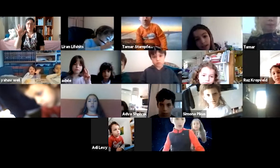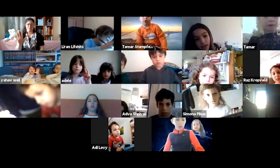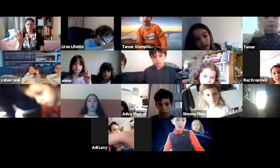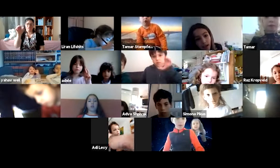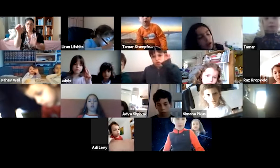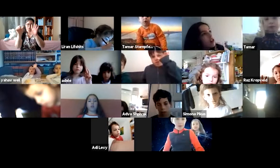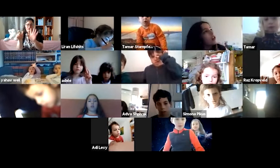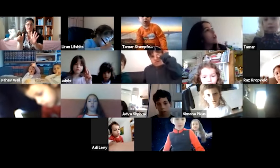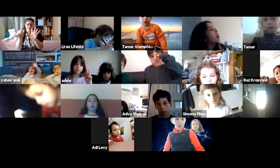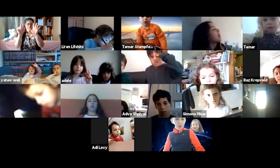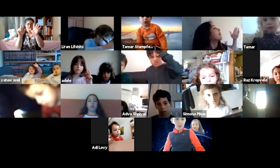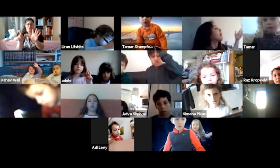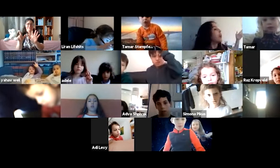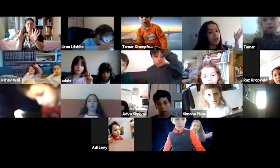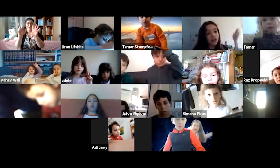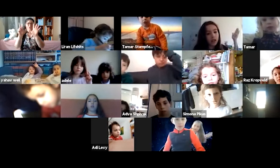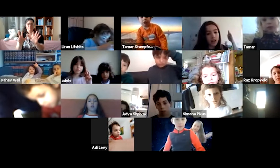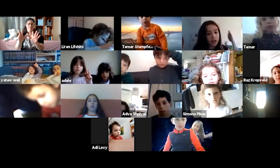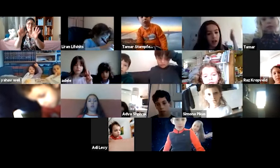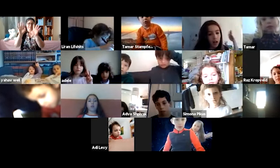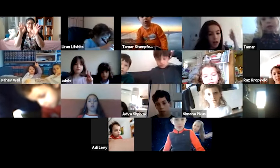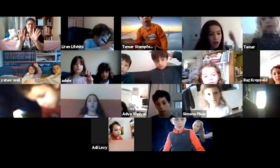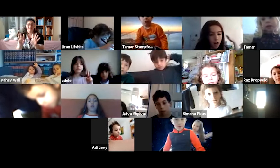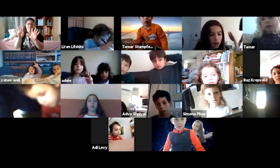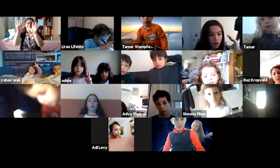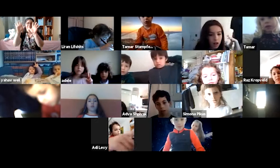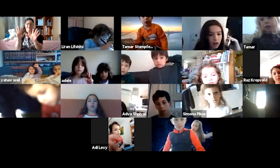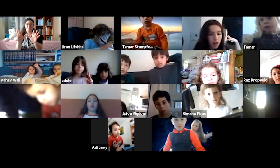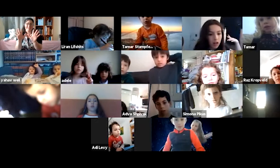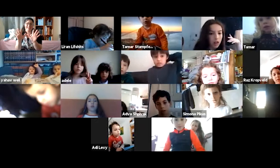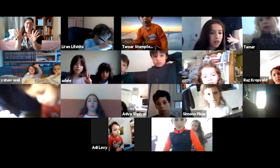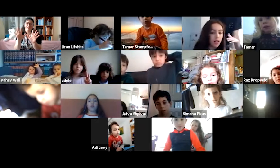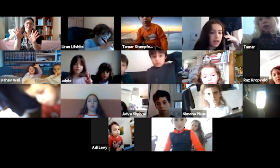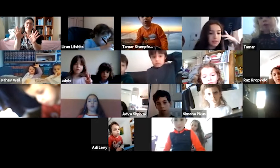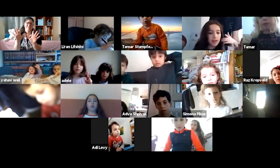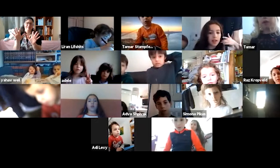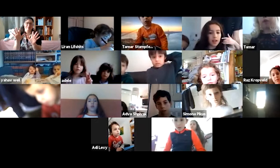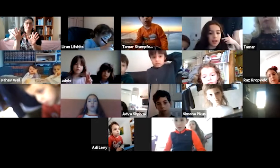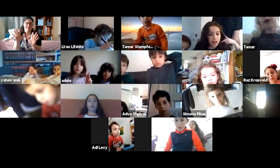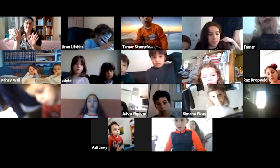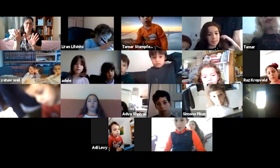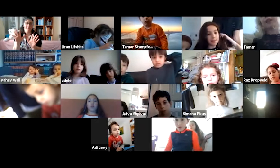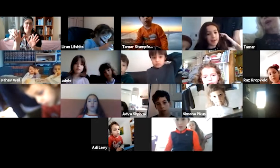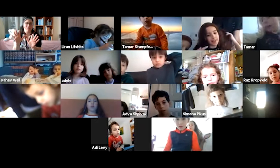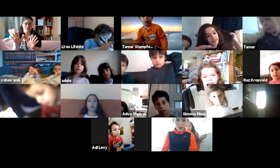חמש, שש, שבע, שמונה, תשע, עשר. אחרי שנעבור את עשר אולי יהיה טיפה יותר קשה.